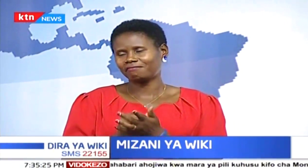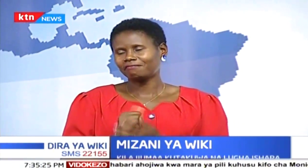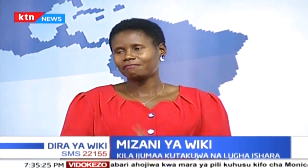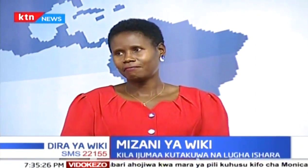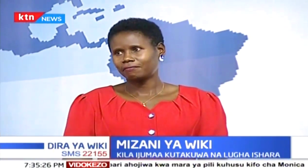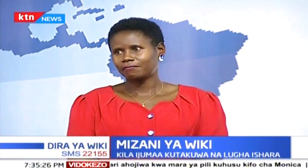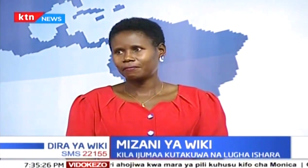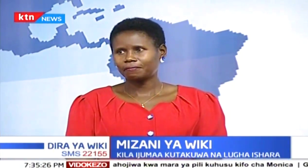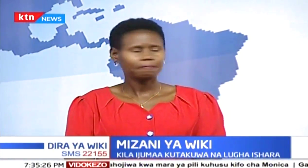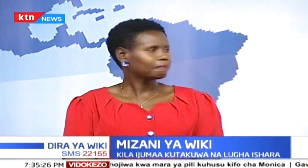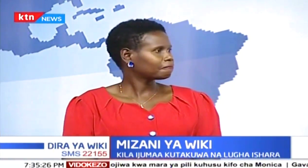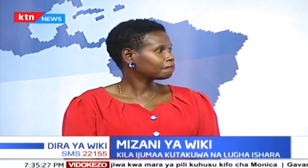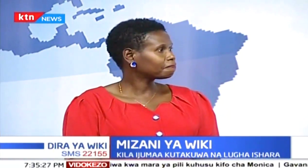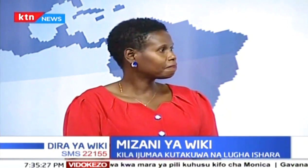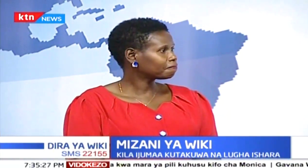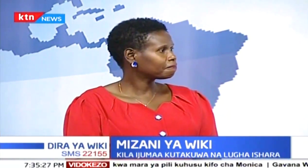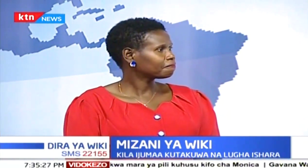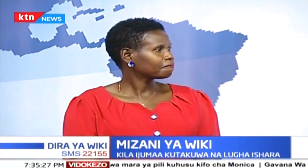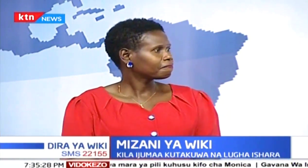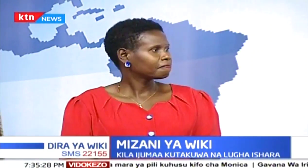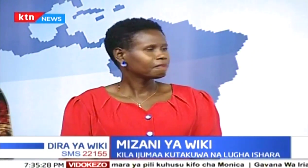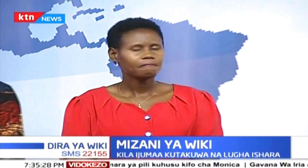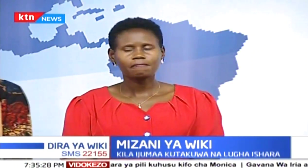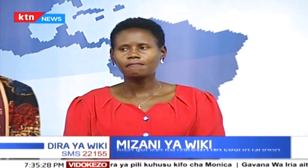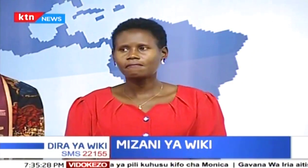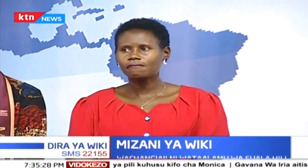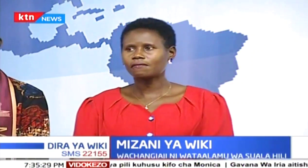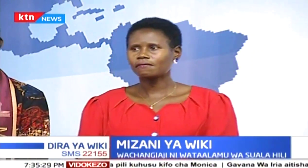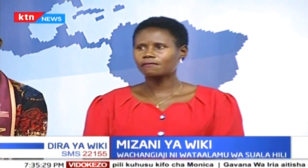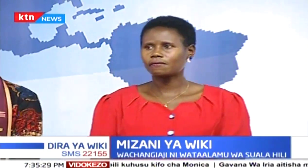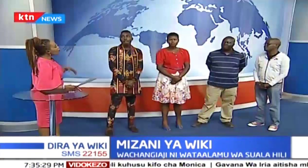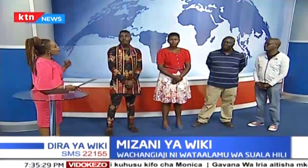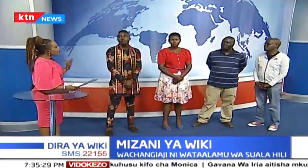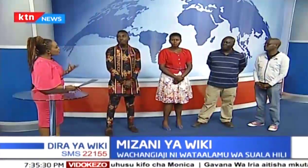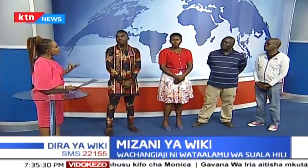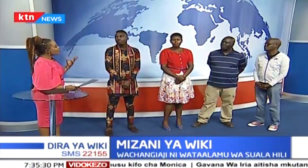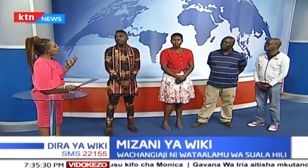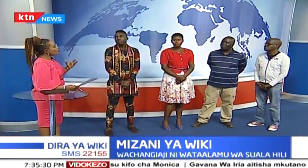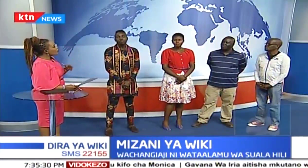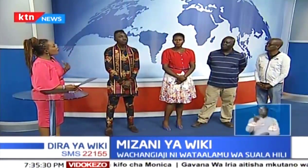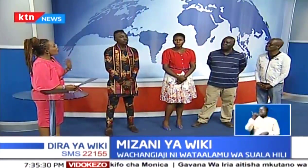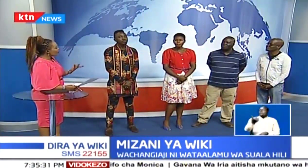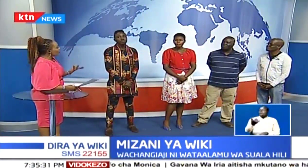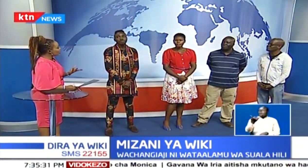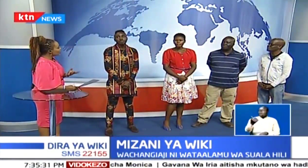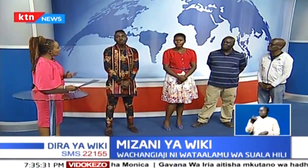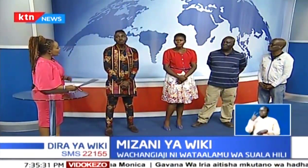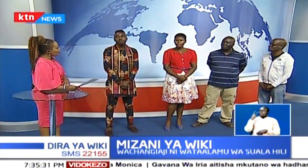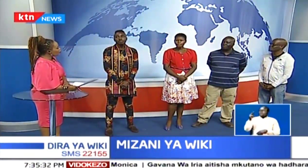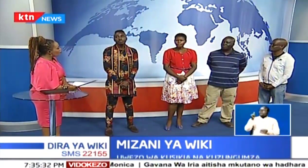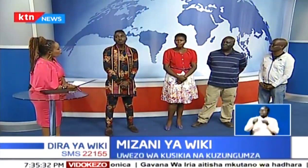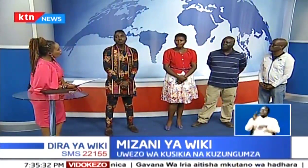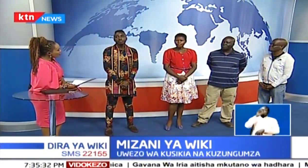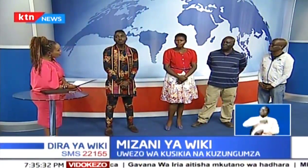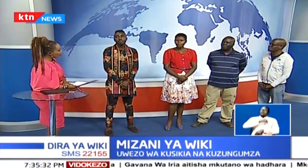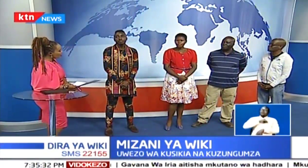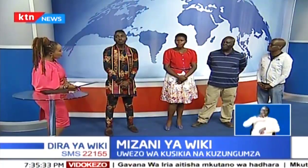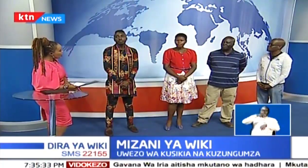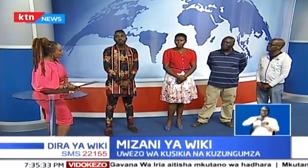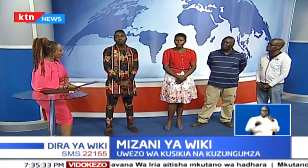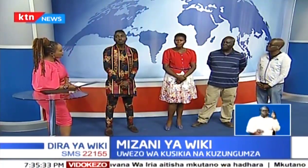mawasiliano kuhusu afya, biyashara na mambuka mahali. Na kufikia sasa, umeona faidaz gani tangu